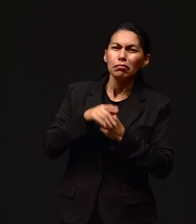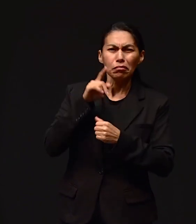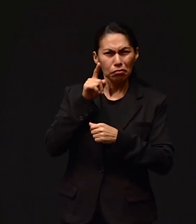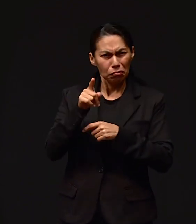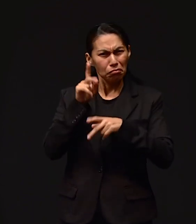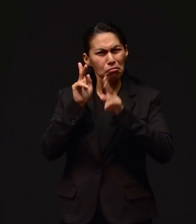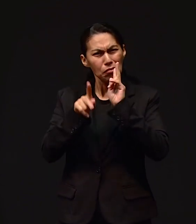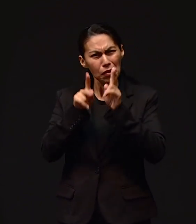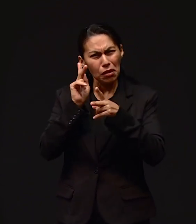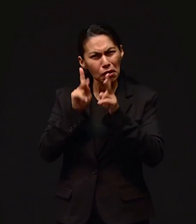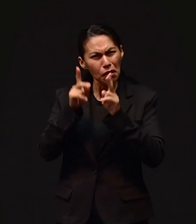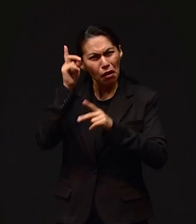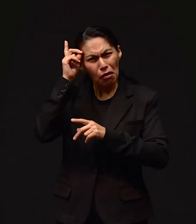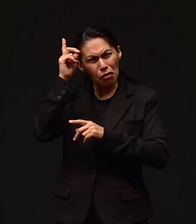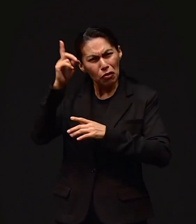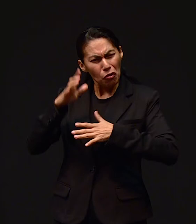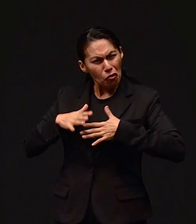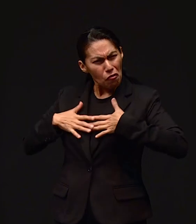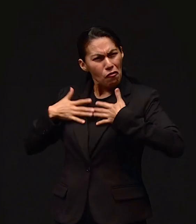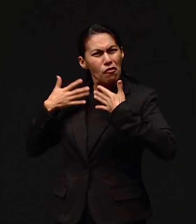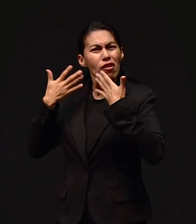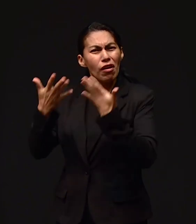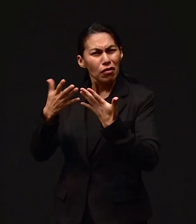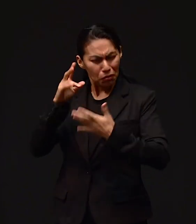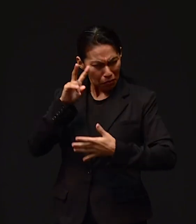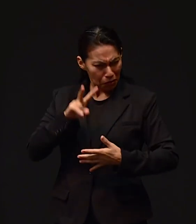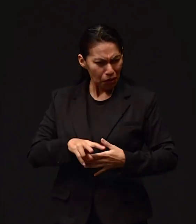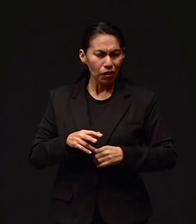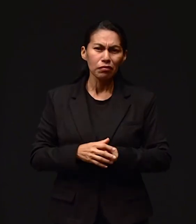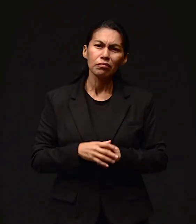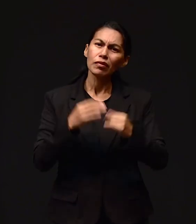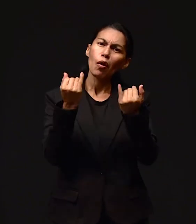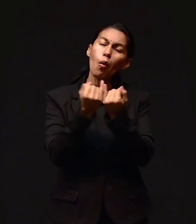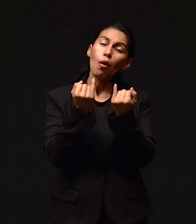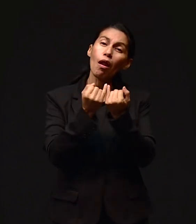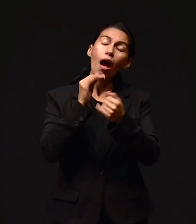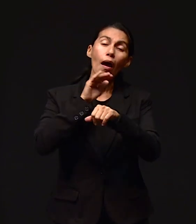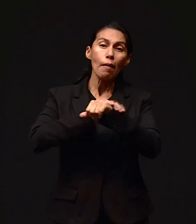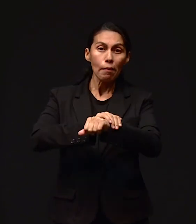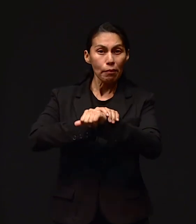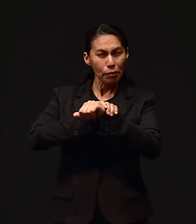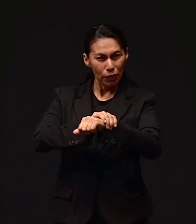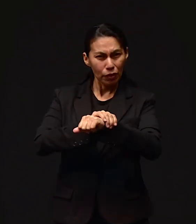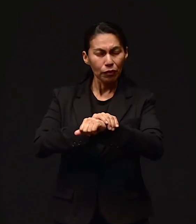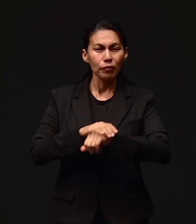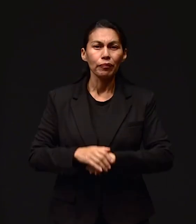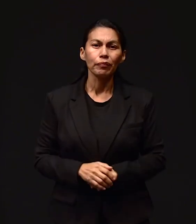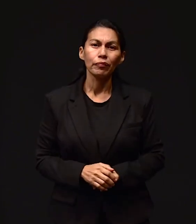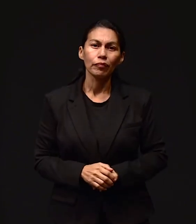con Dios con tanta confianza como con un amigo.